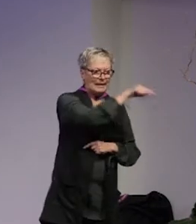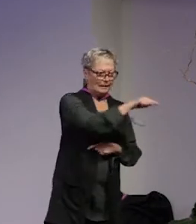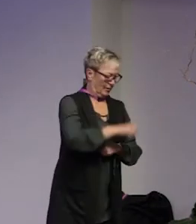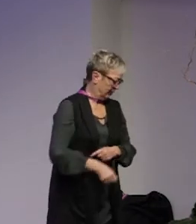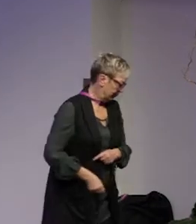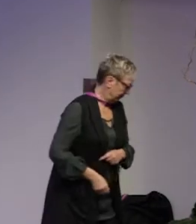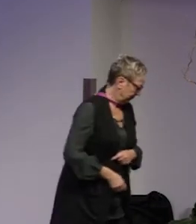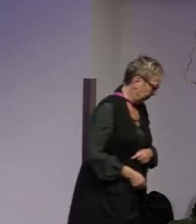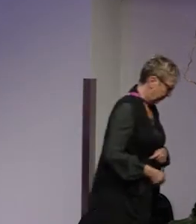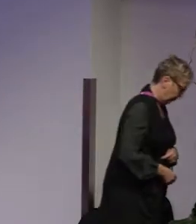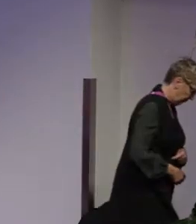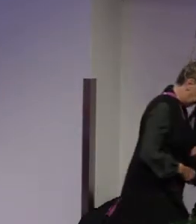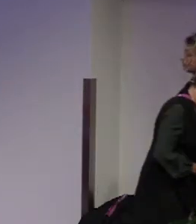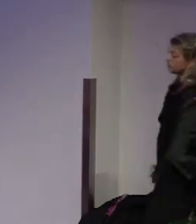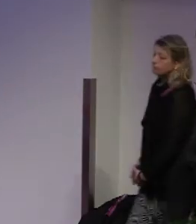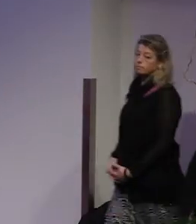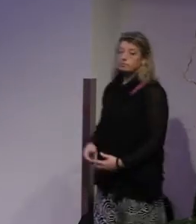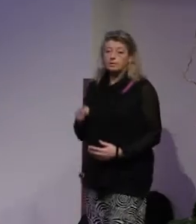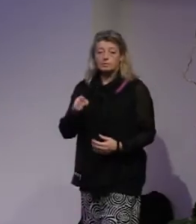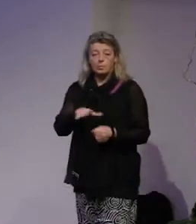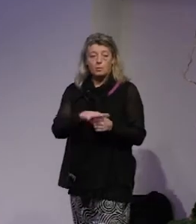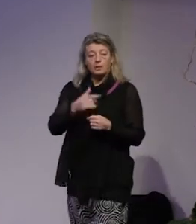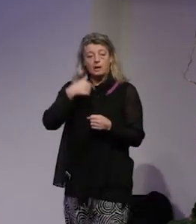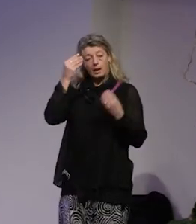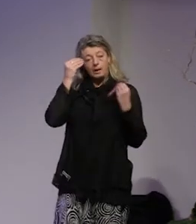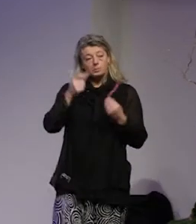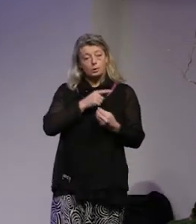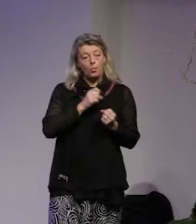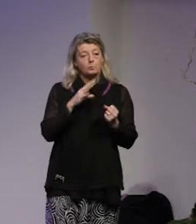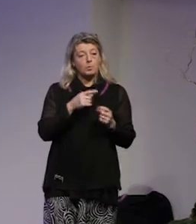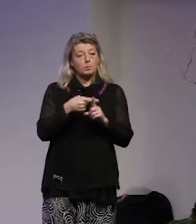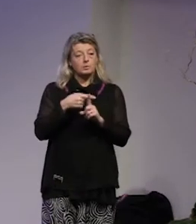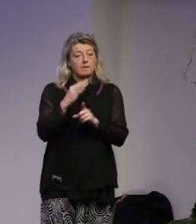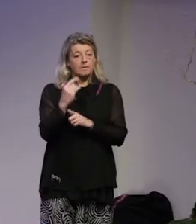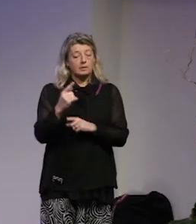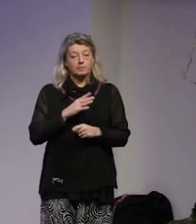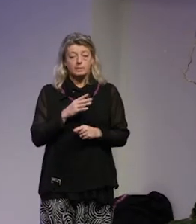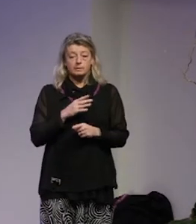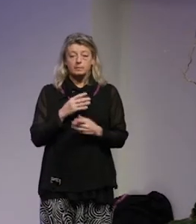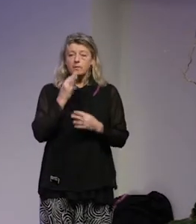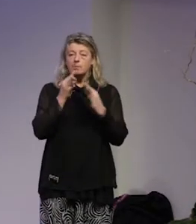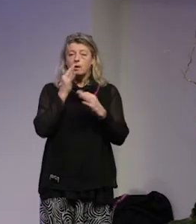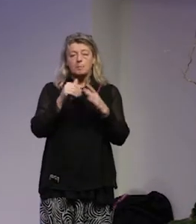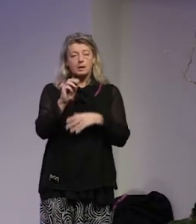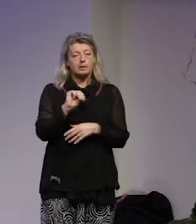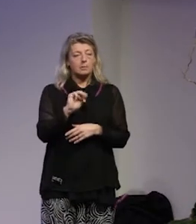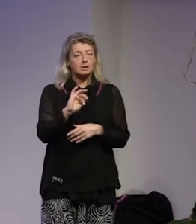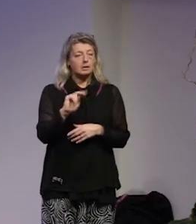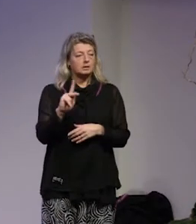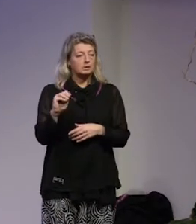och där tror jag vi har jättemycket att lära som forskare av de positiva fallen så jag vill efterlysa mer empiriska